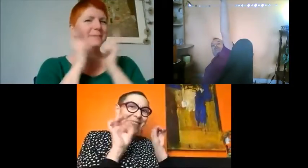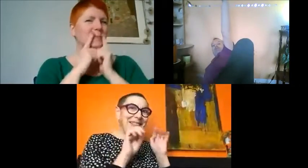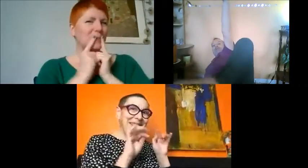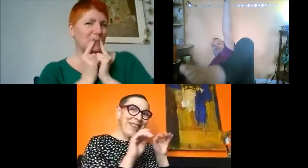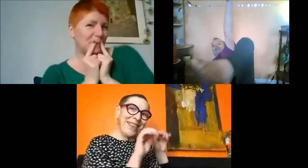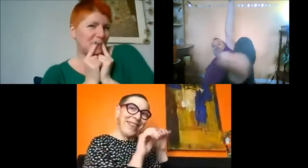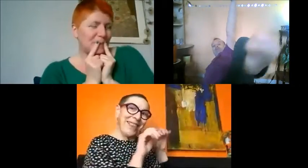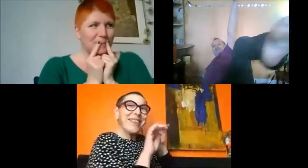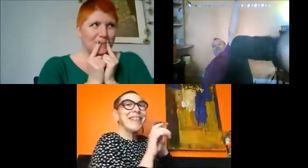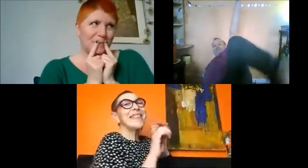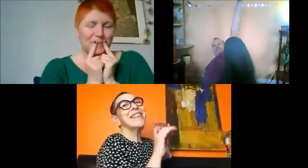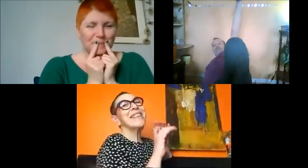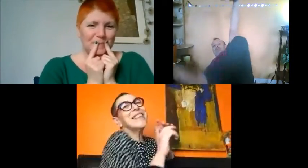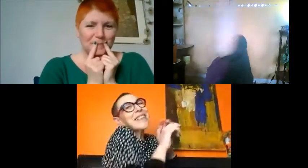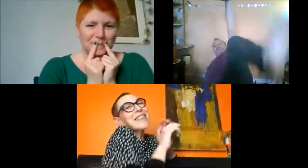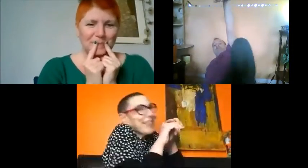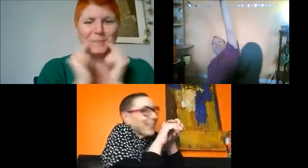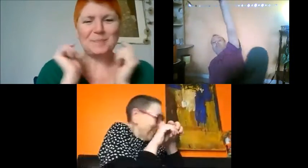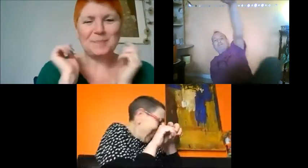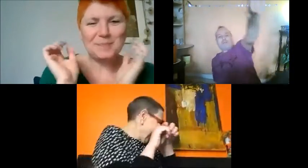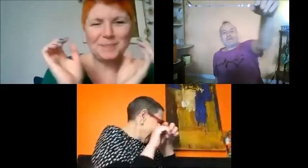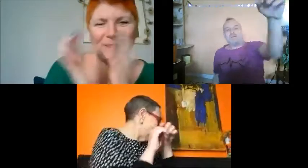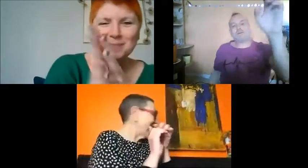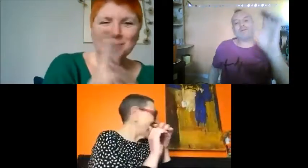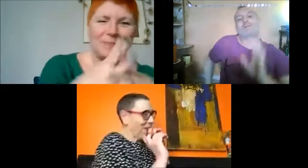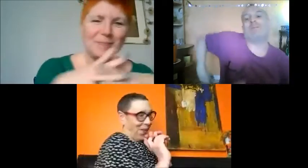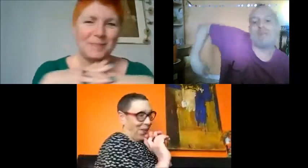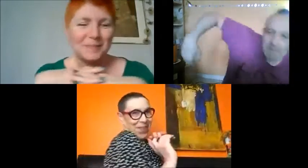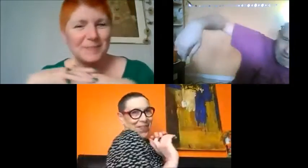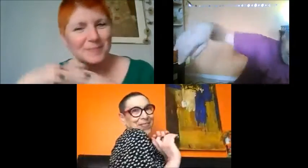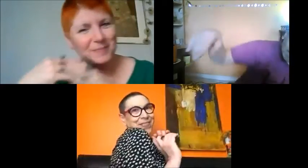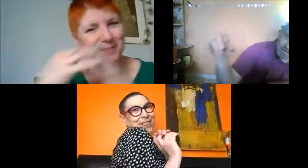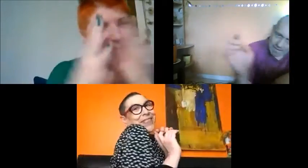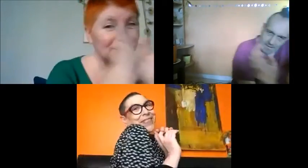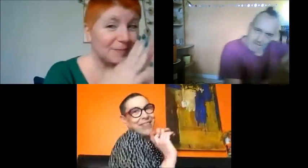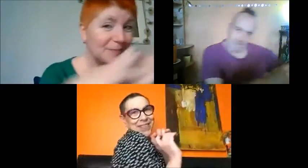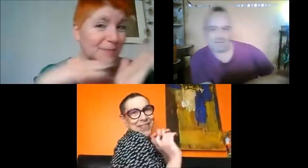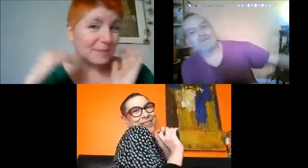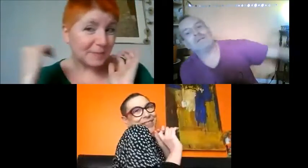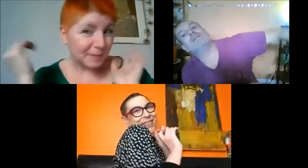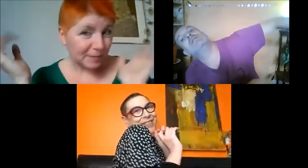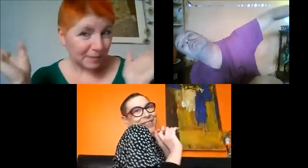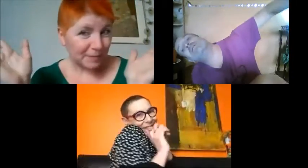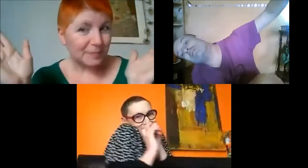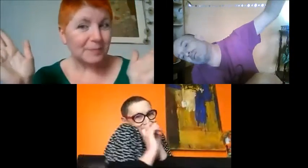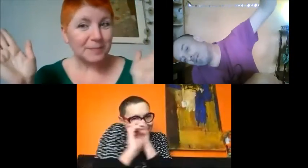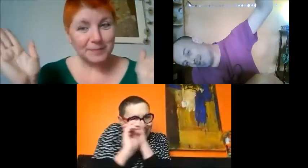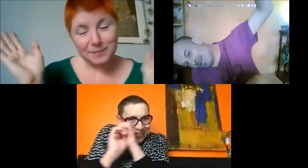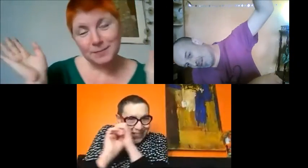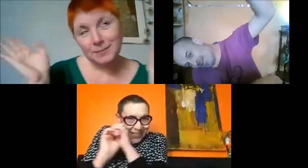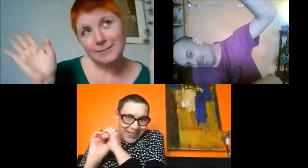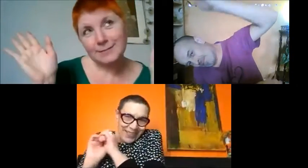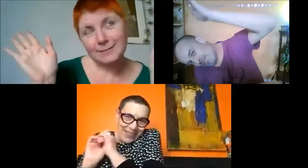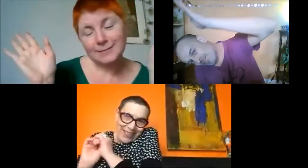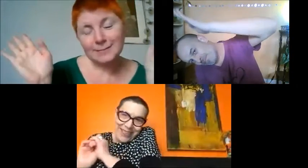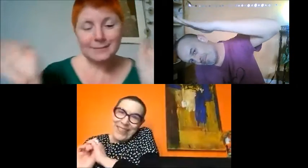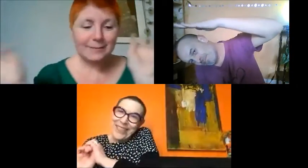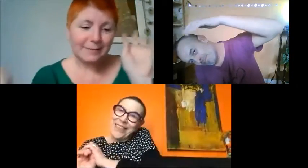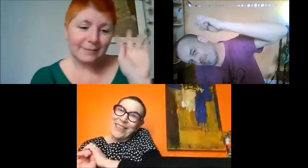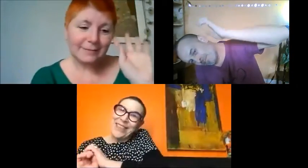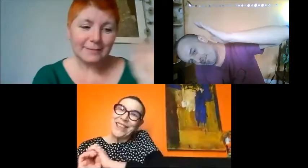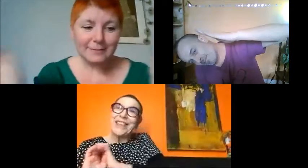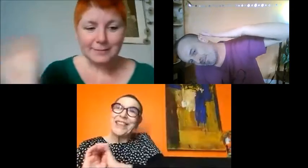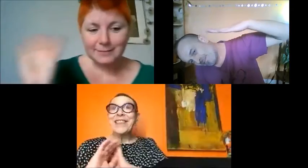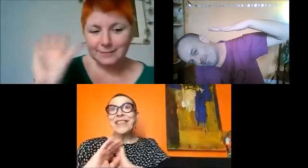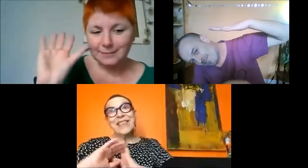vous me demanderez peut-être ce que je fais le jour du rang, cela tient